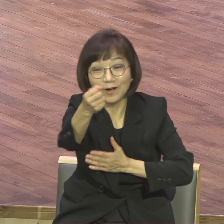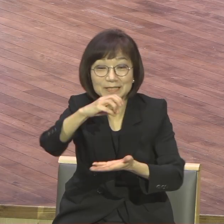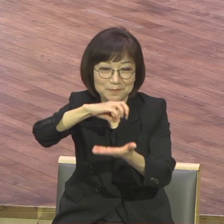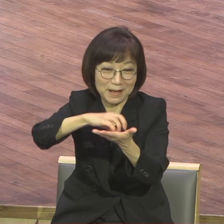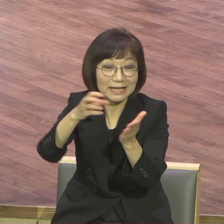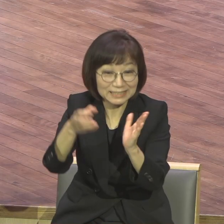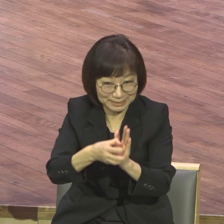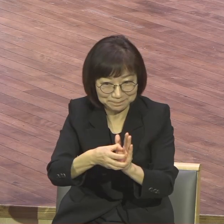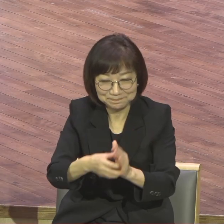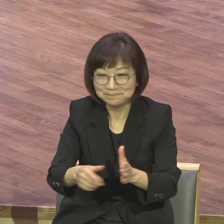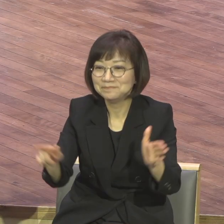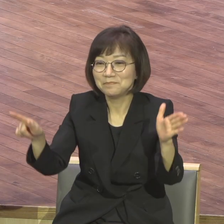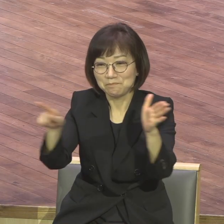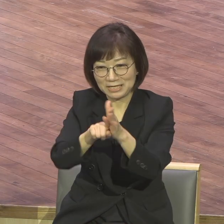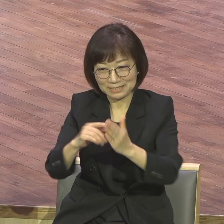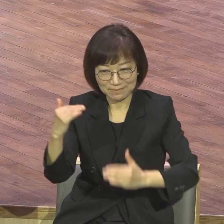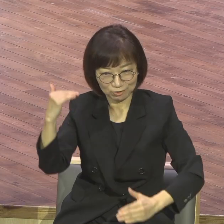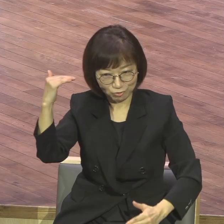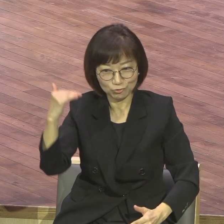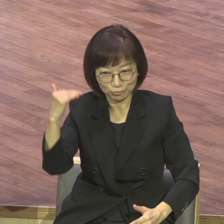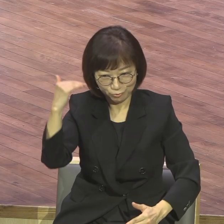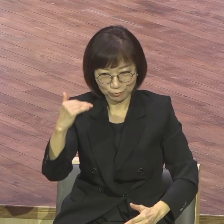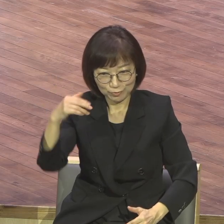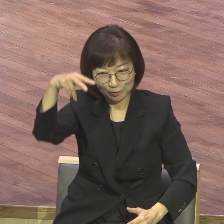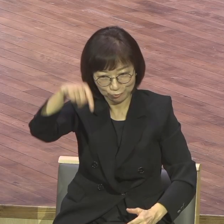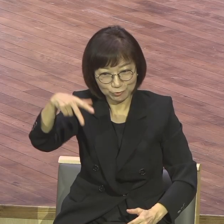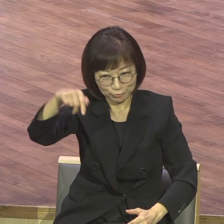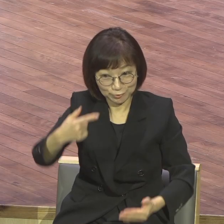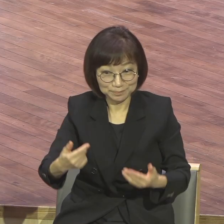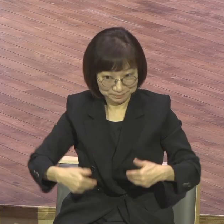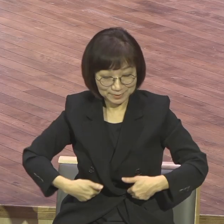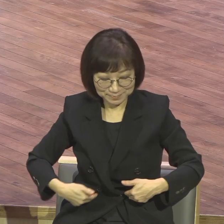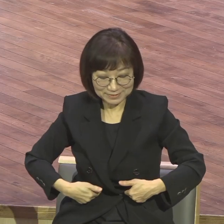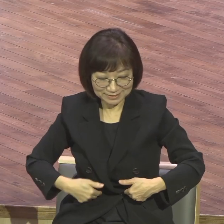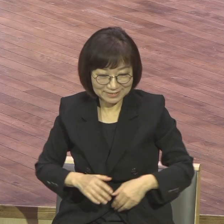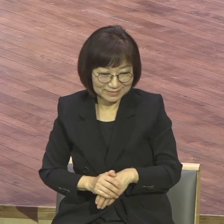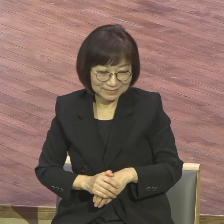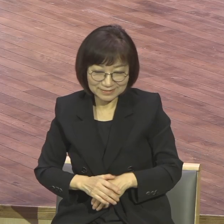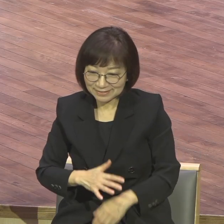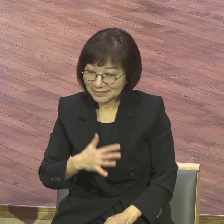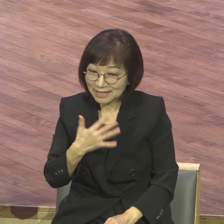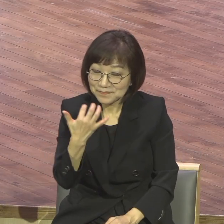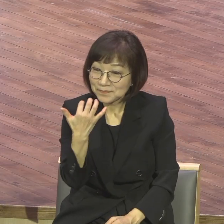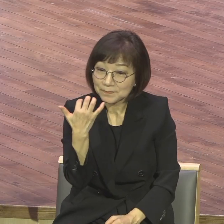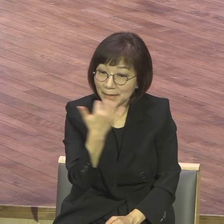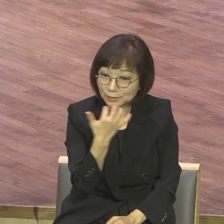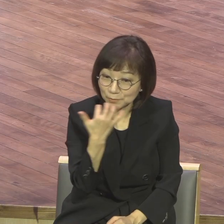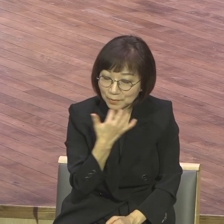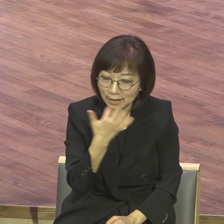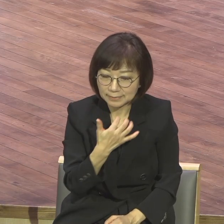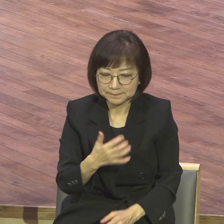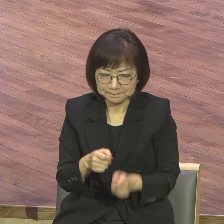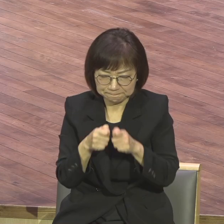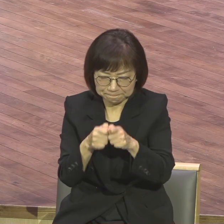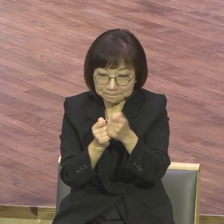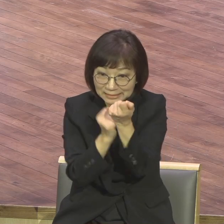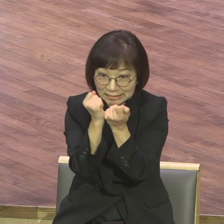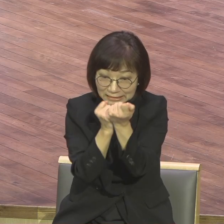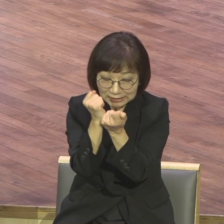베드로는 여기에서 더 나아가 부활신앙 가진 자의 모습을 더 구체적으로 표현하고 있지요. 8절 9절입니다.